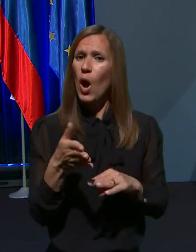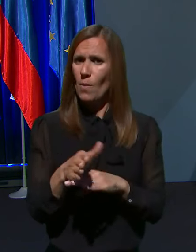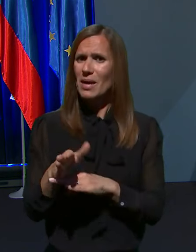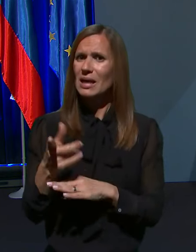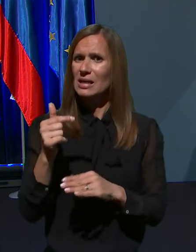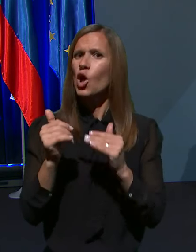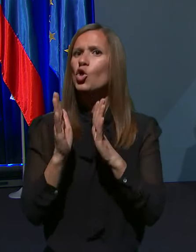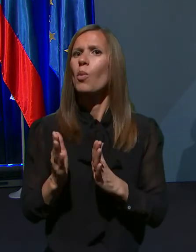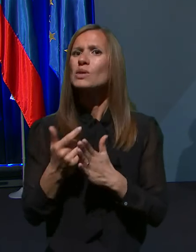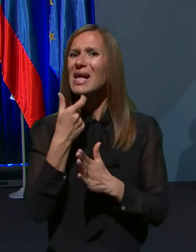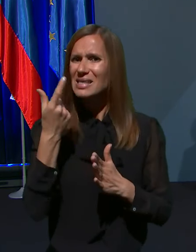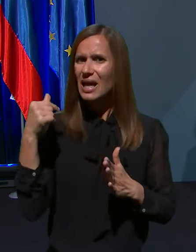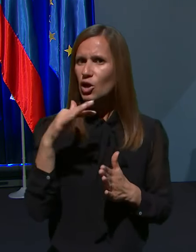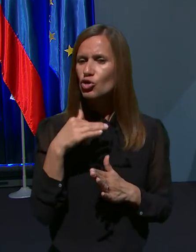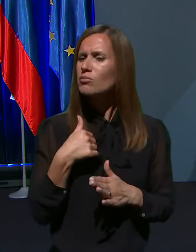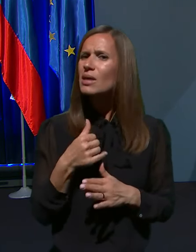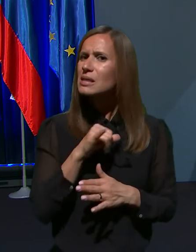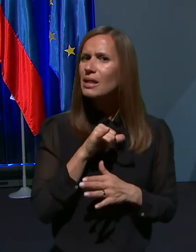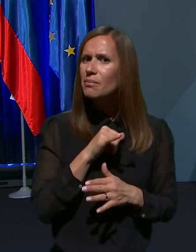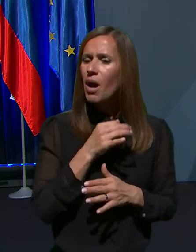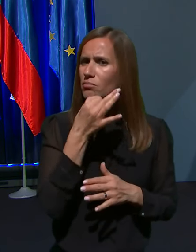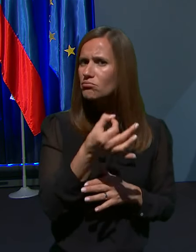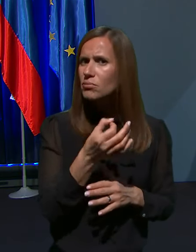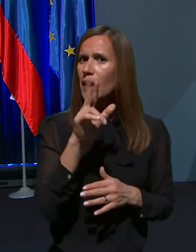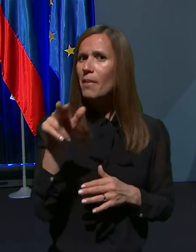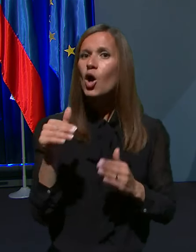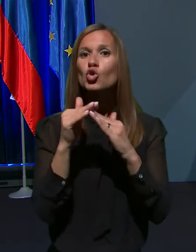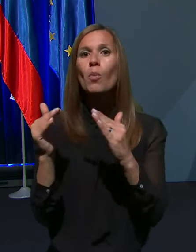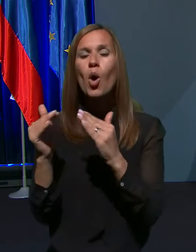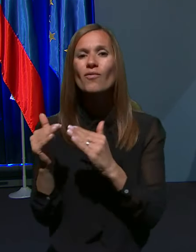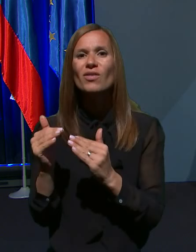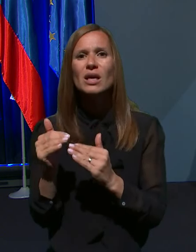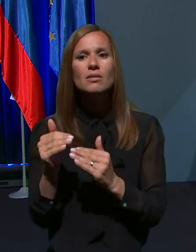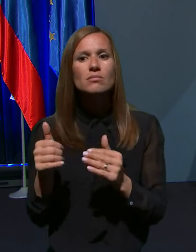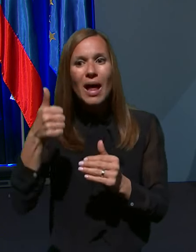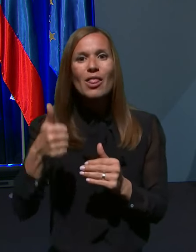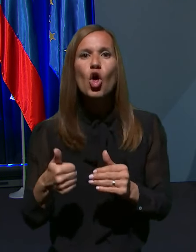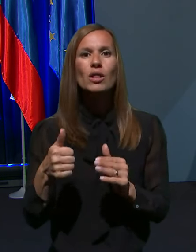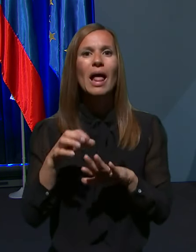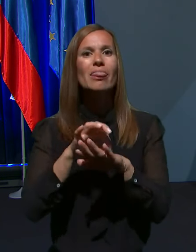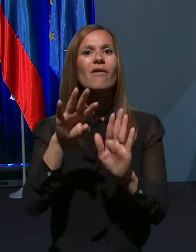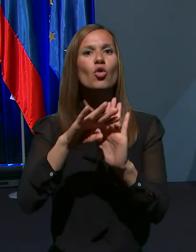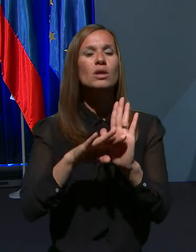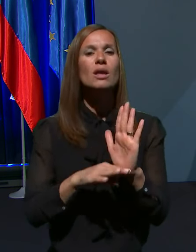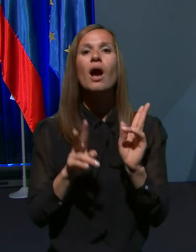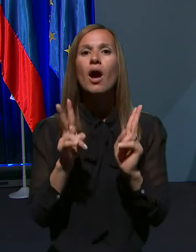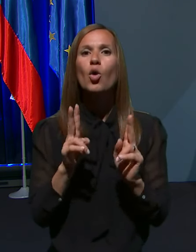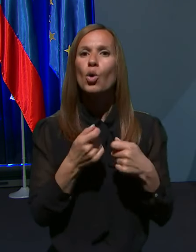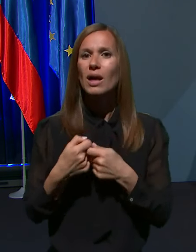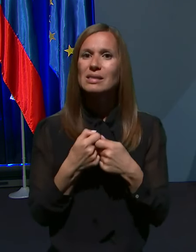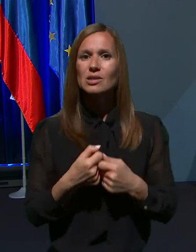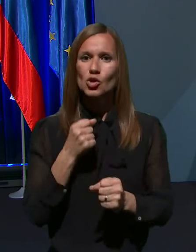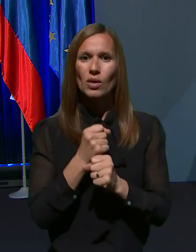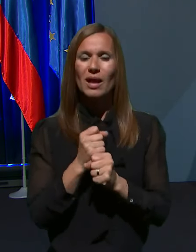domov za starejšim, zanima, ali imajo domovi kakšna enotna navodila s strani pristojnih ministrstv, kako organizacij skorovnati v